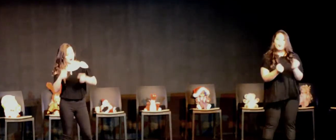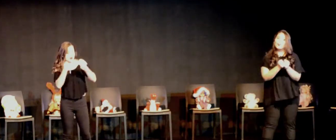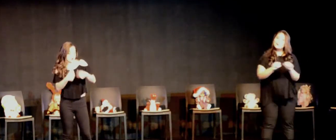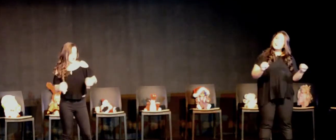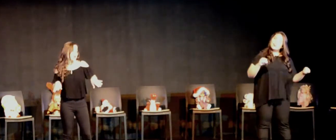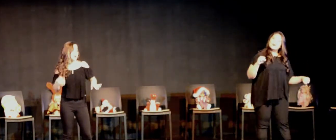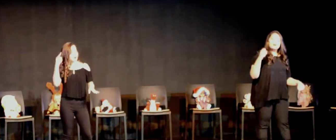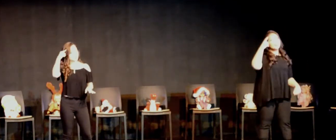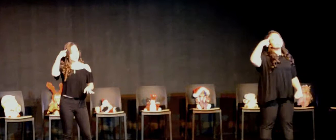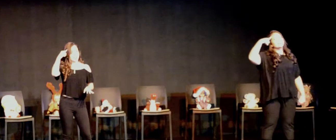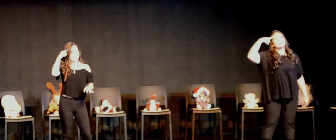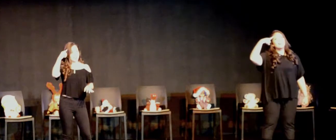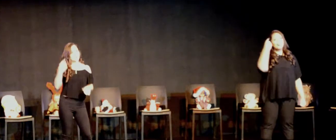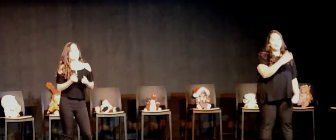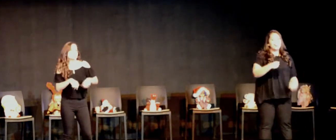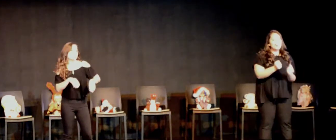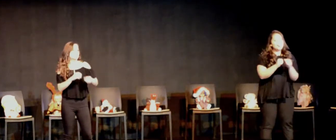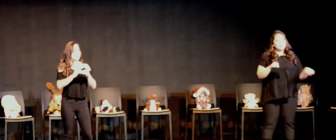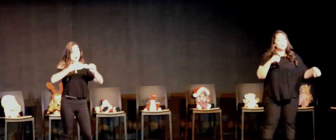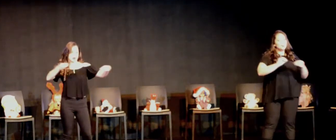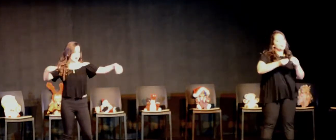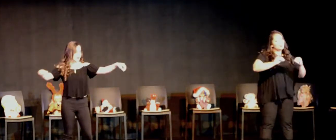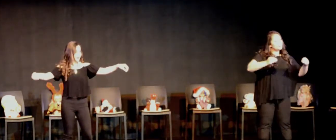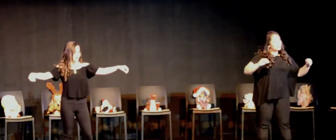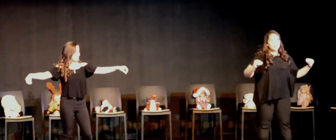sin pensar Y sin ortografía